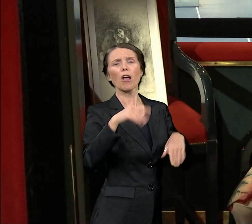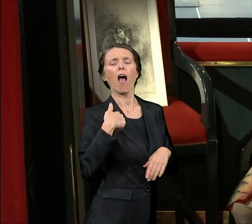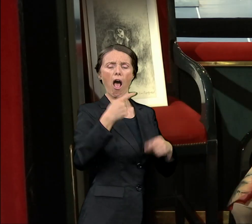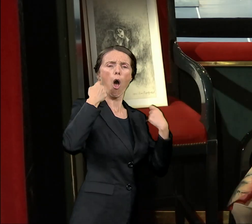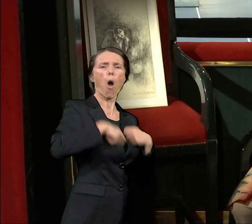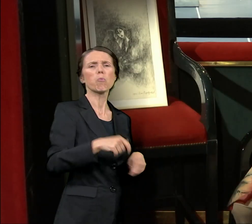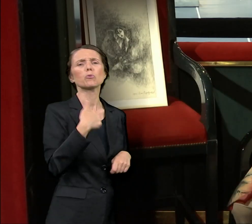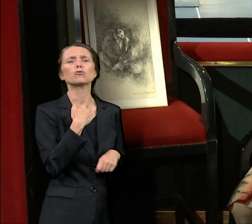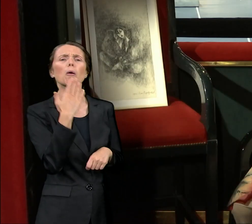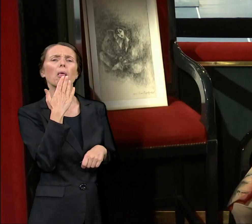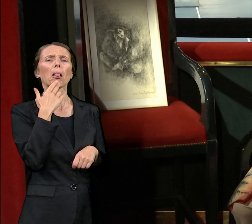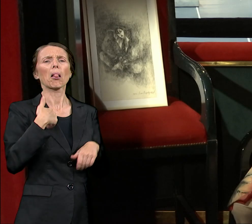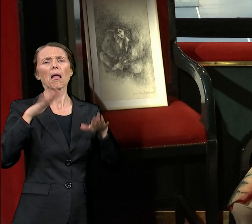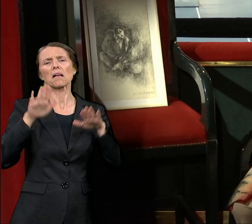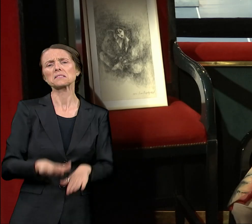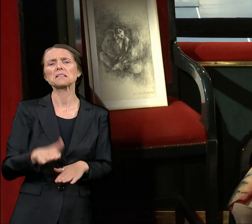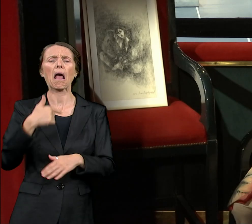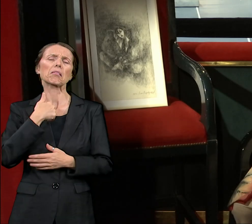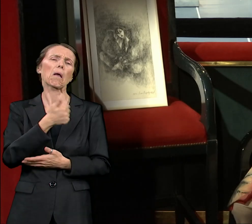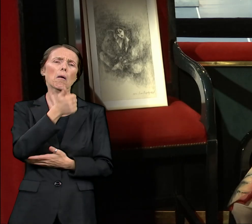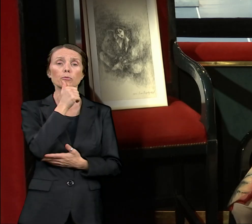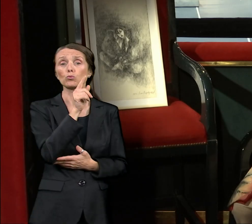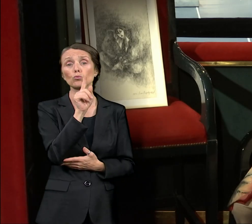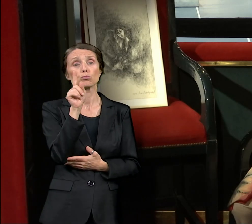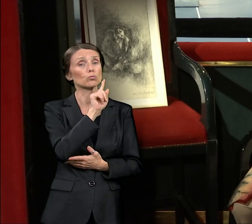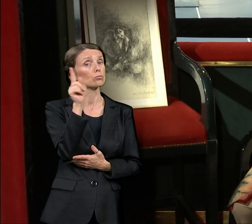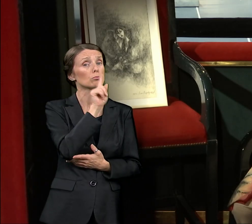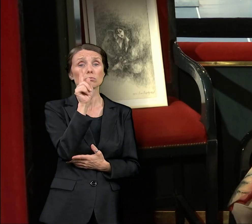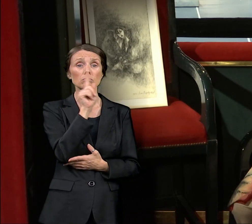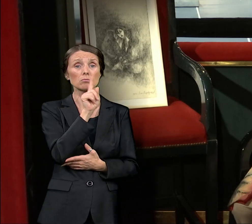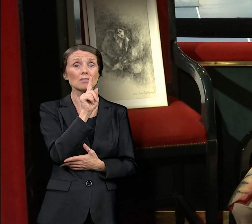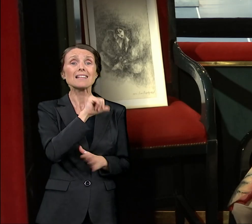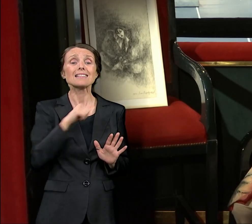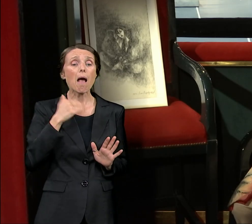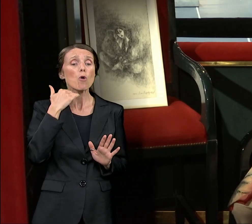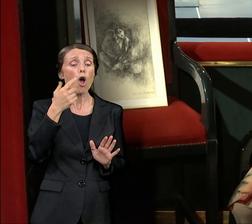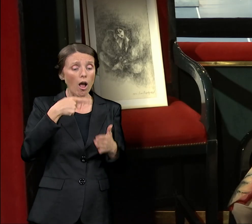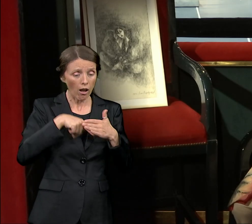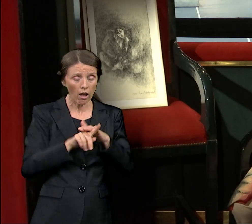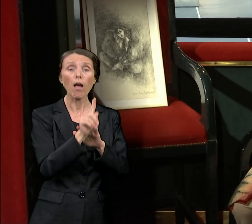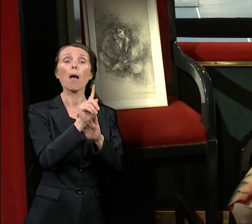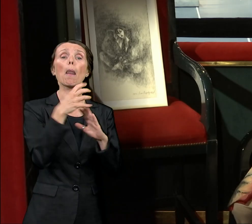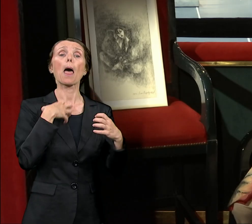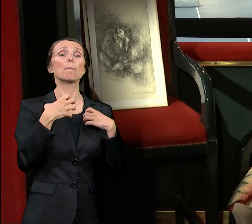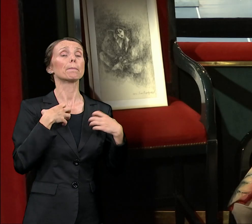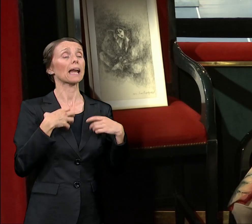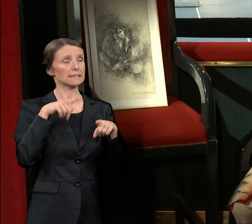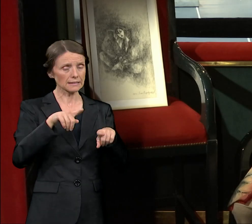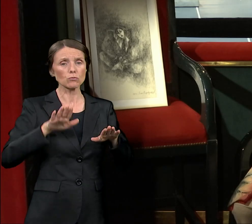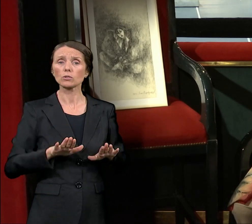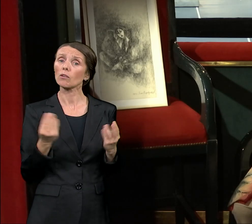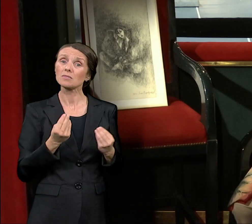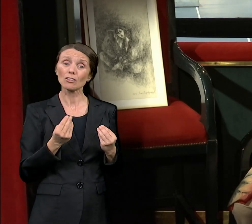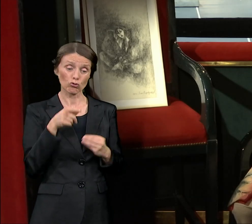Morate poštovati taj najfiniji rad, morate poštovati talenat.